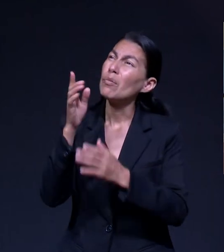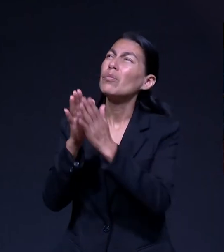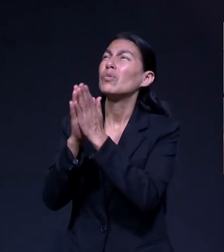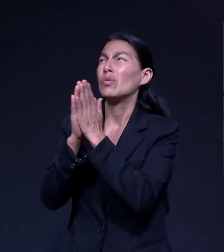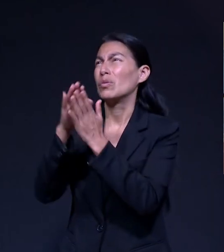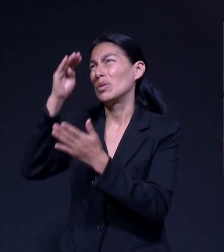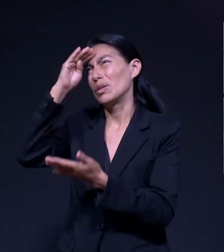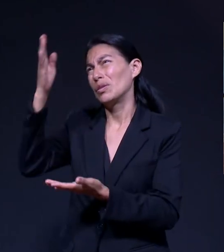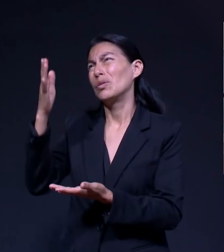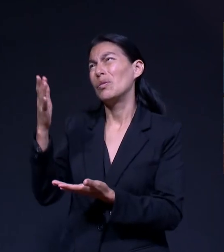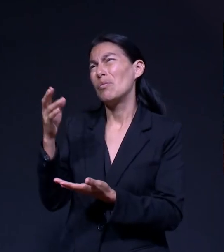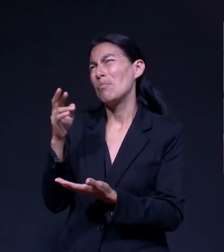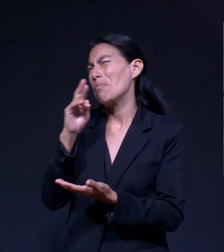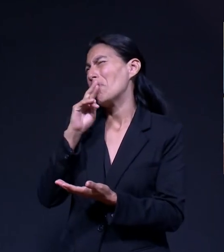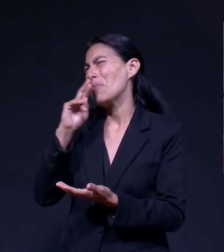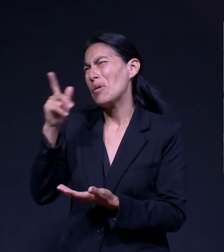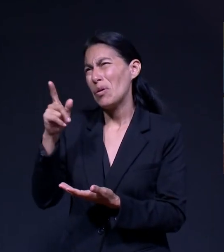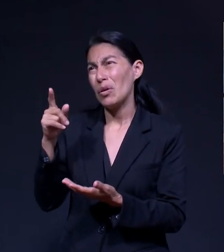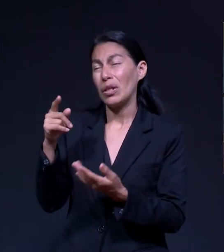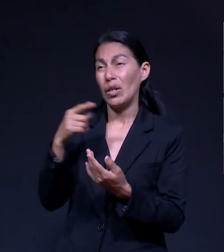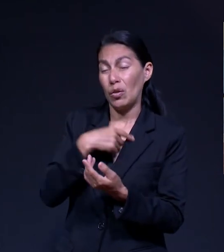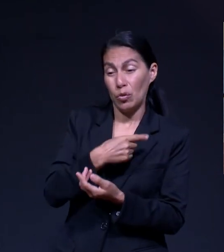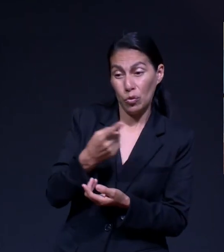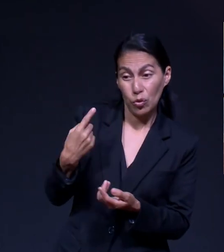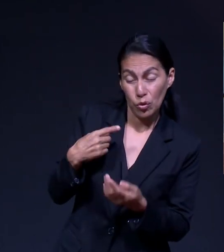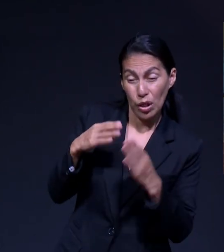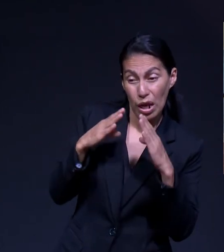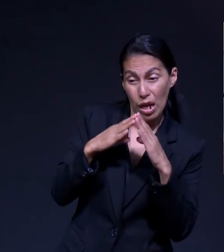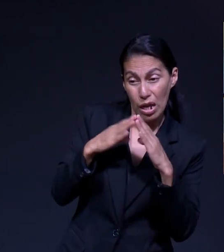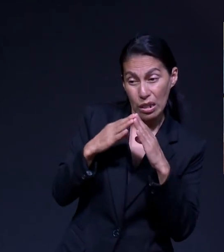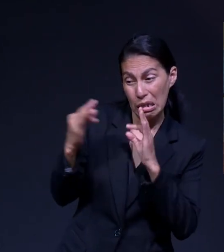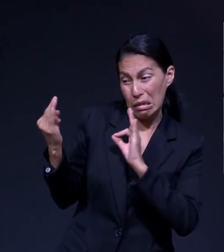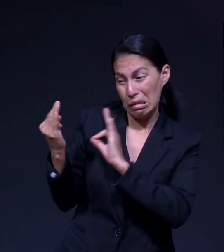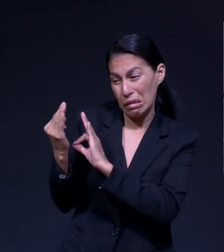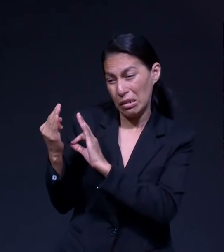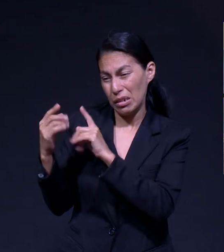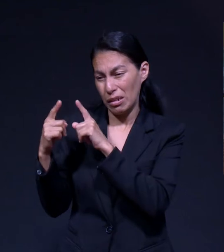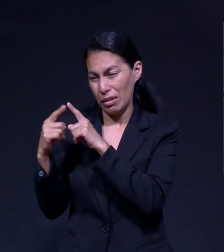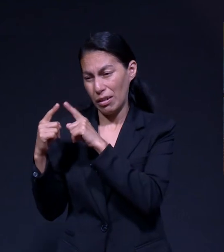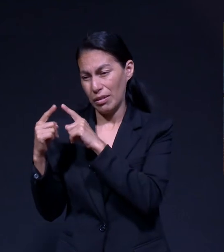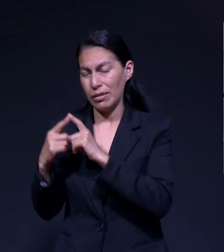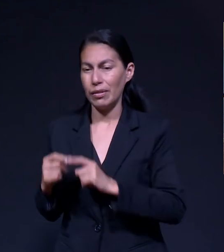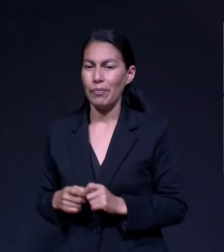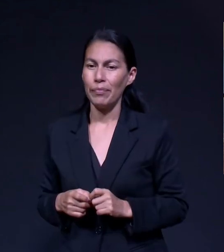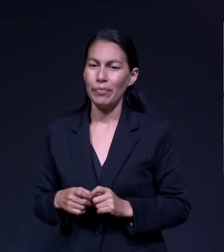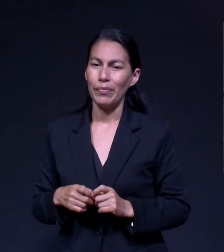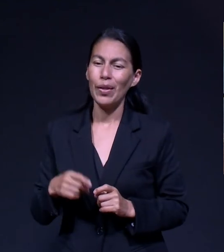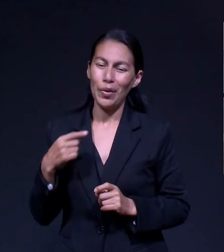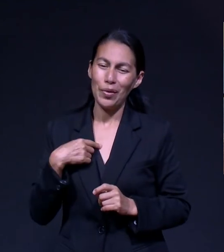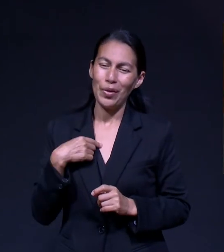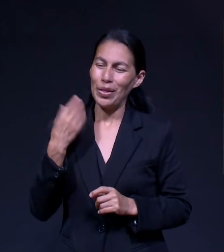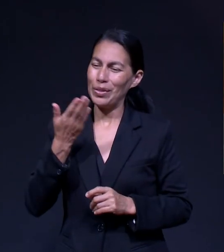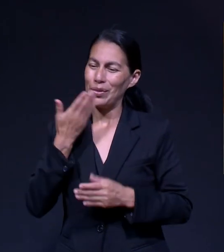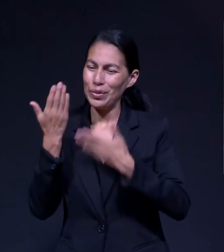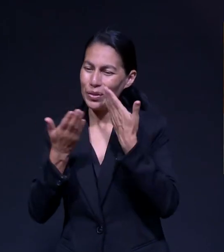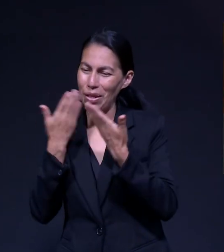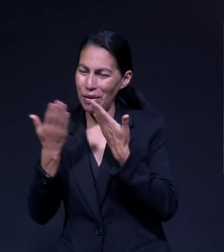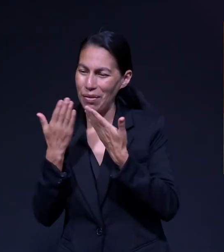una casa En un lugar cerca a la iglesia En ese tiempo yo estudiaba en la escuela de la iglesia Quedaba al lado Iba a ser fácil